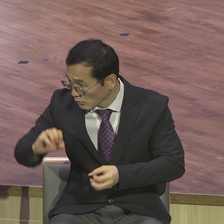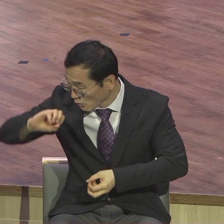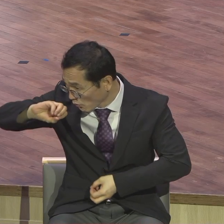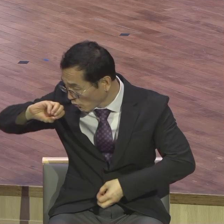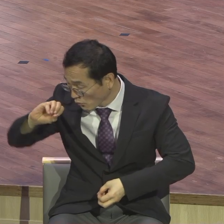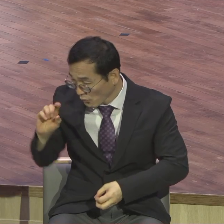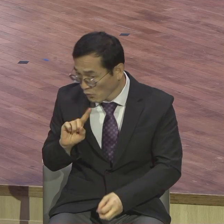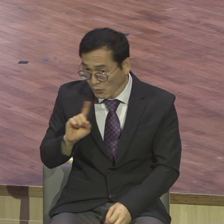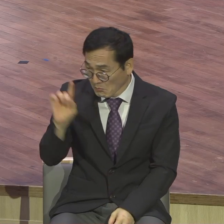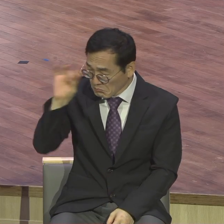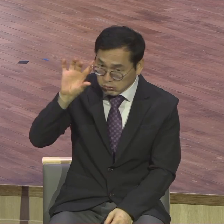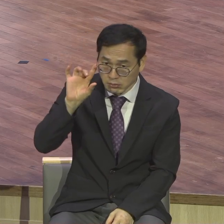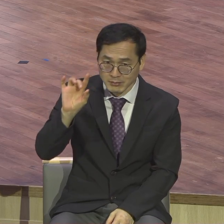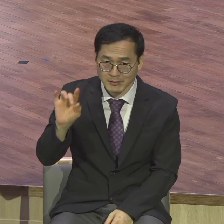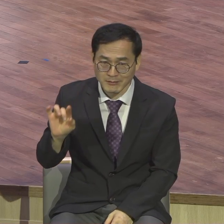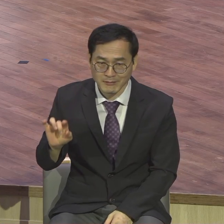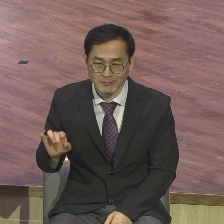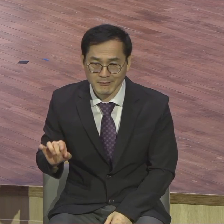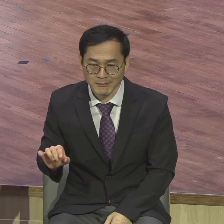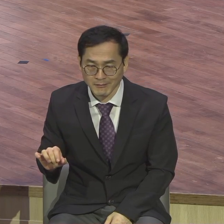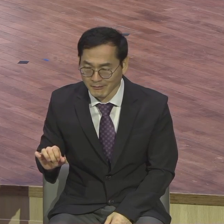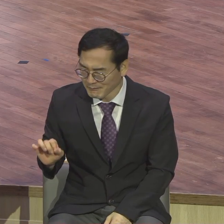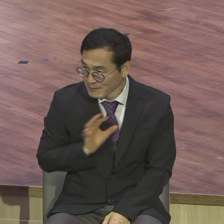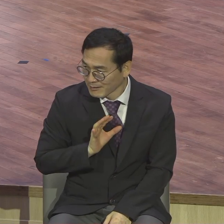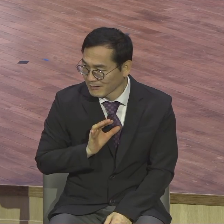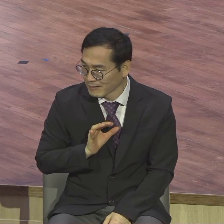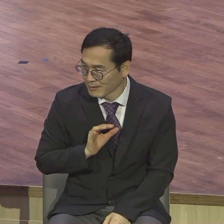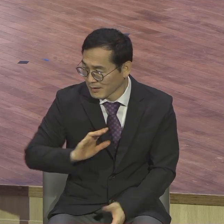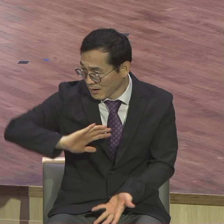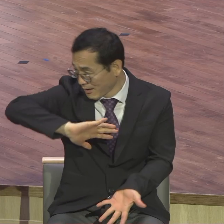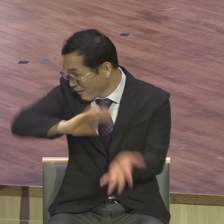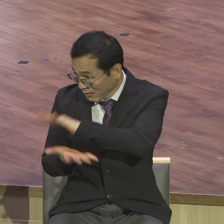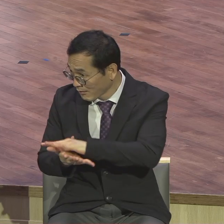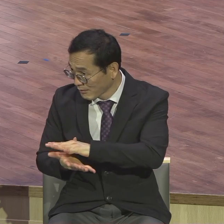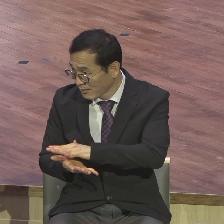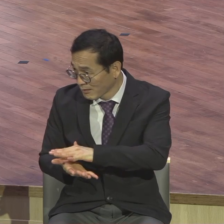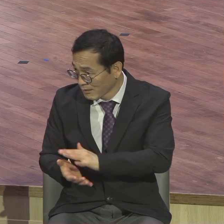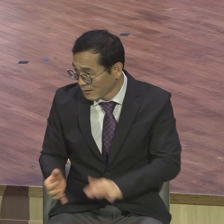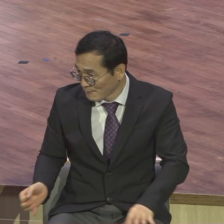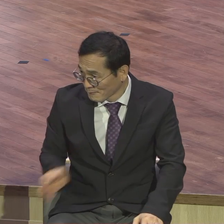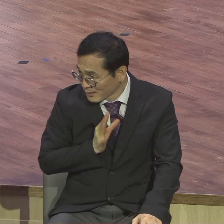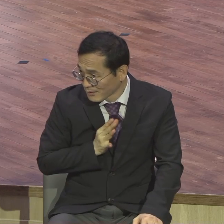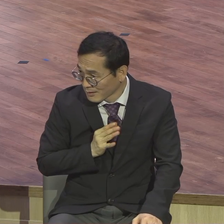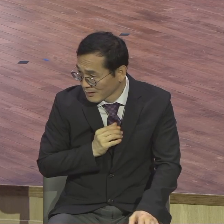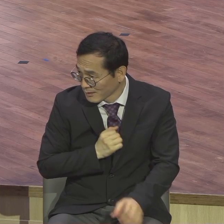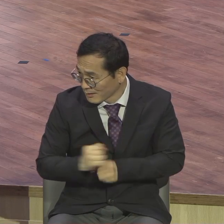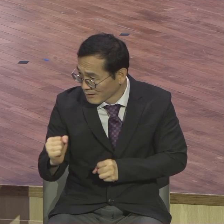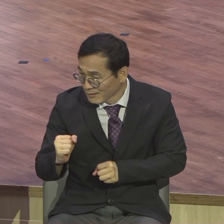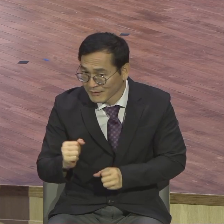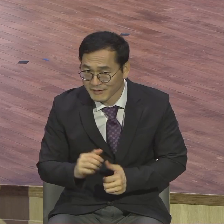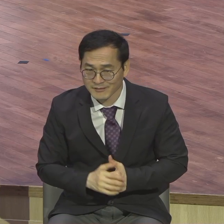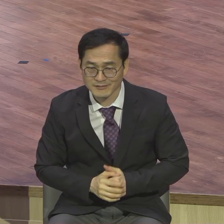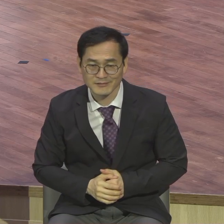최고의 지도자가 갑자기 바뀌어 가지고 예수를 증거하니 당혹스러우고 당황한 것입니다